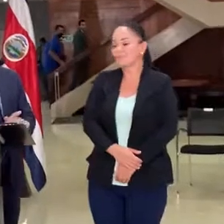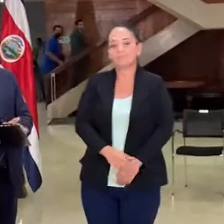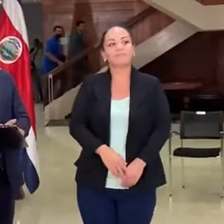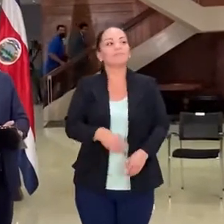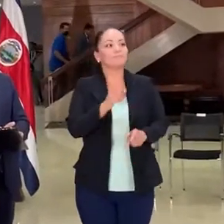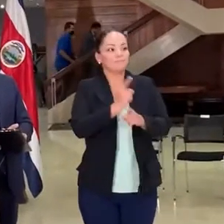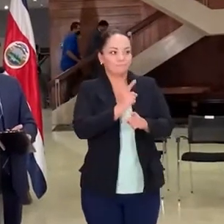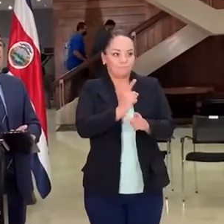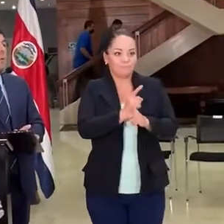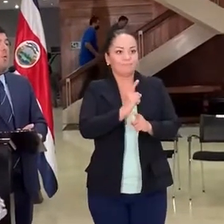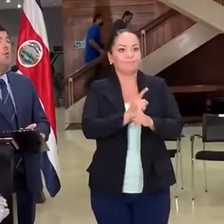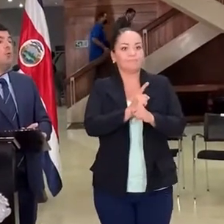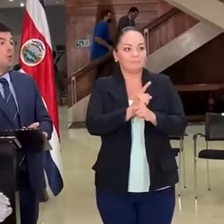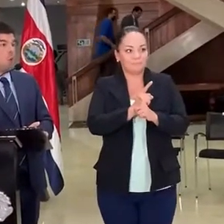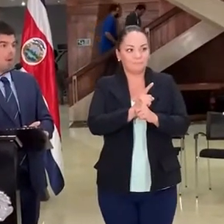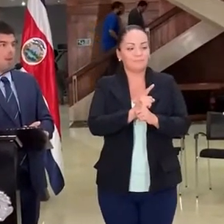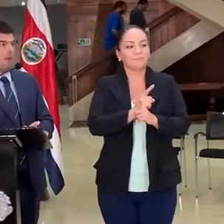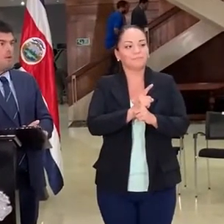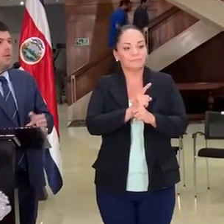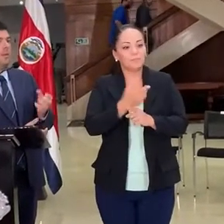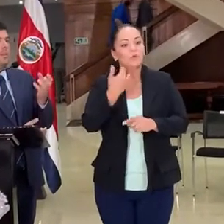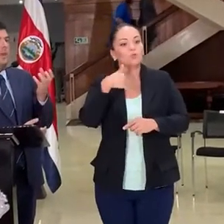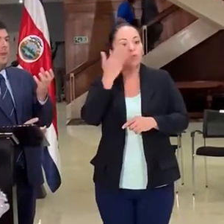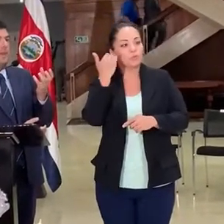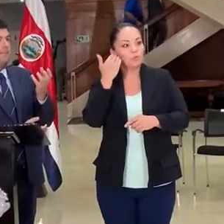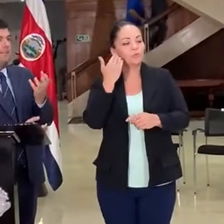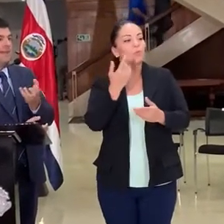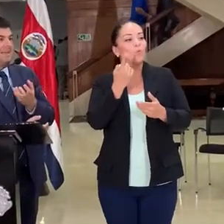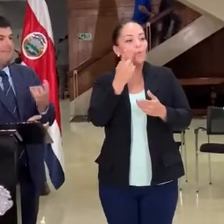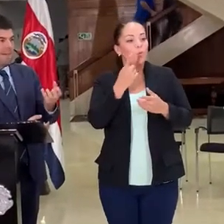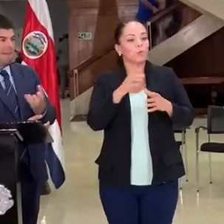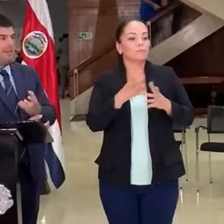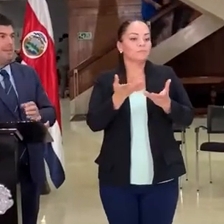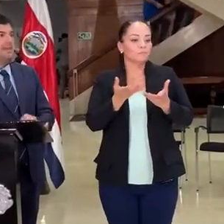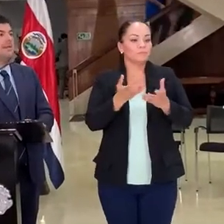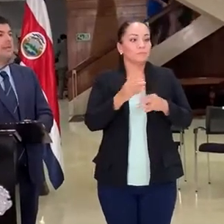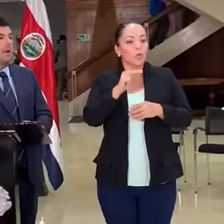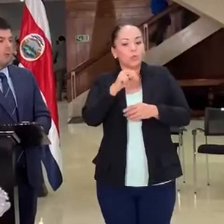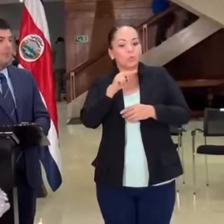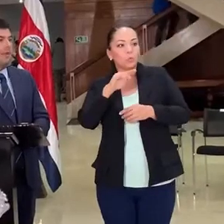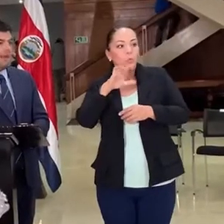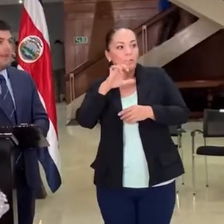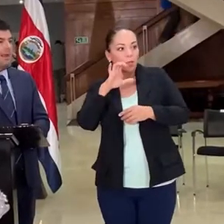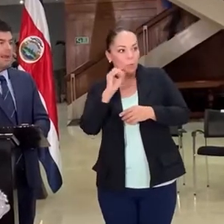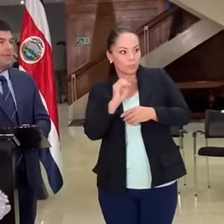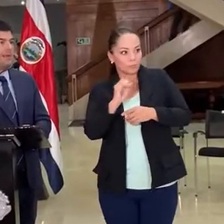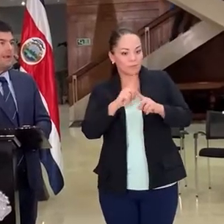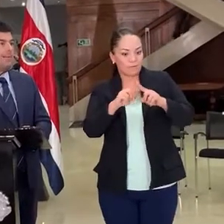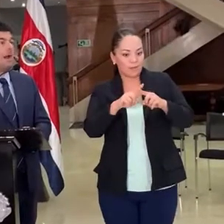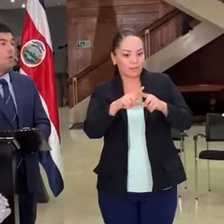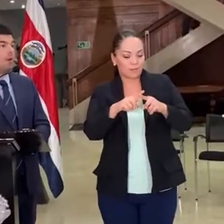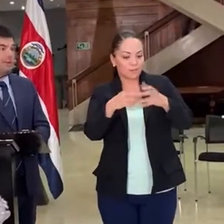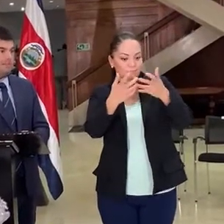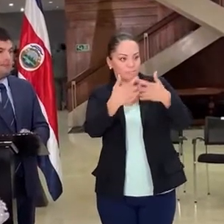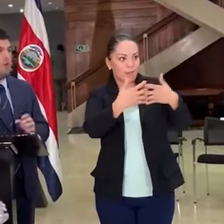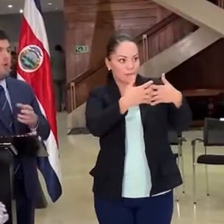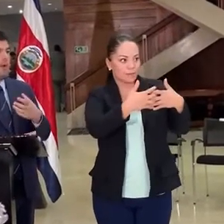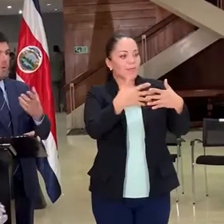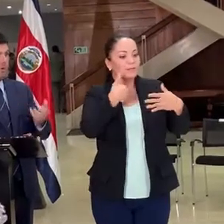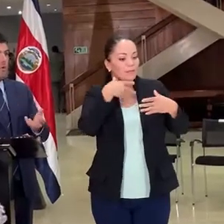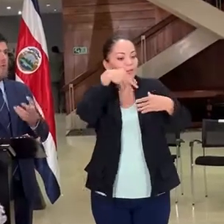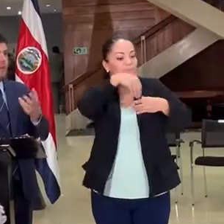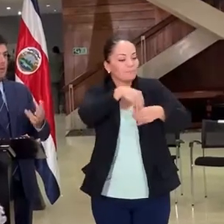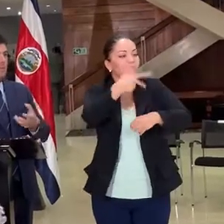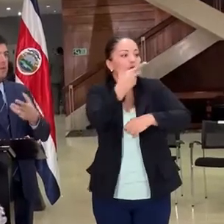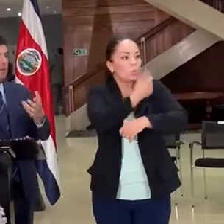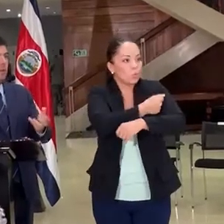...teníamos un estudio de varios mágicos que contenían esa vacuna española,